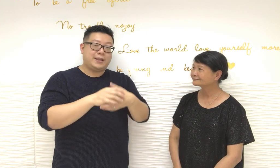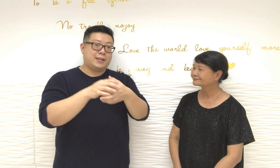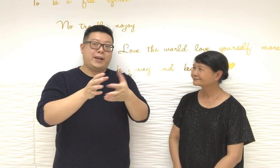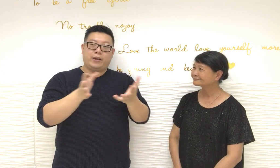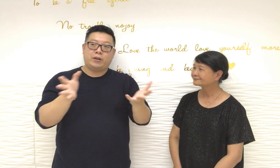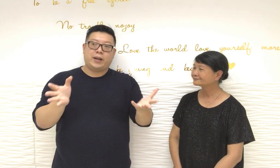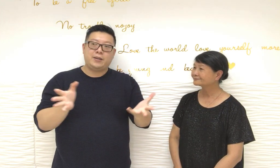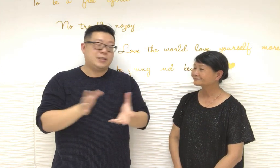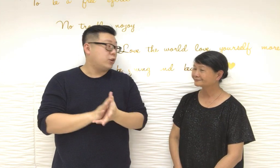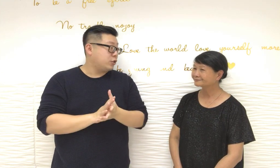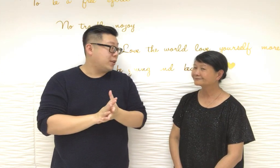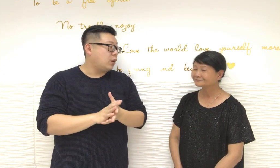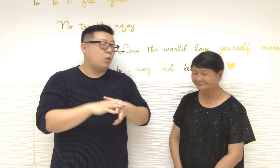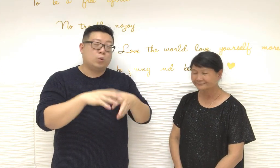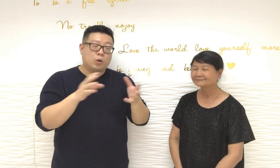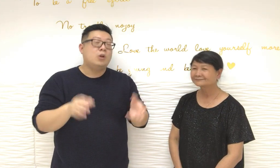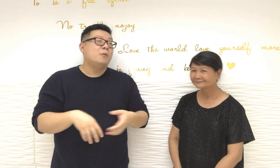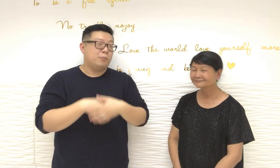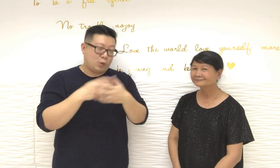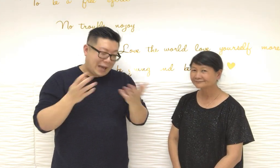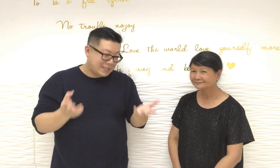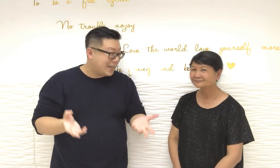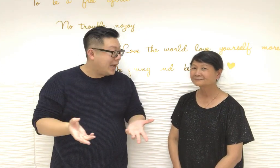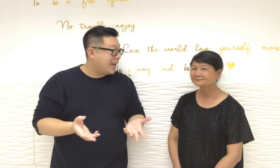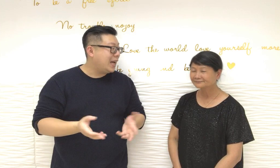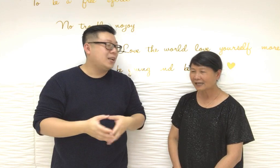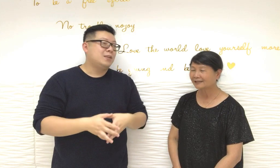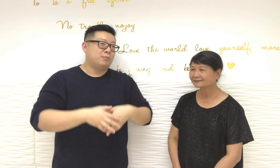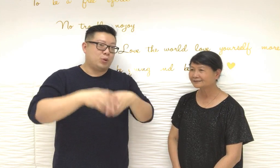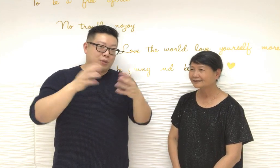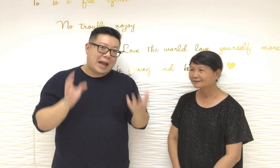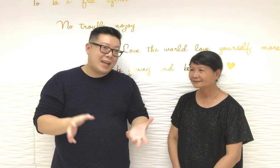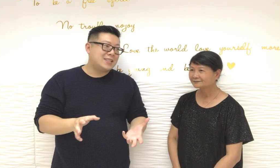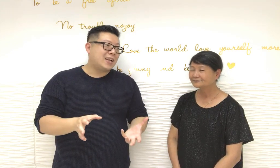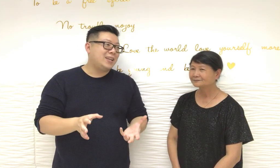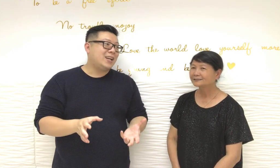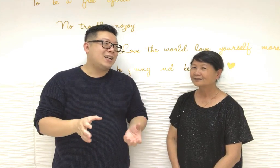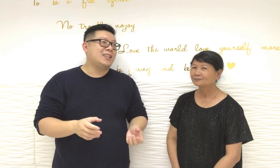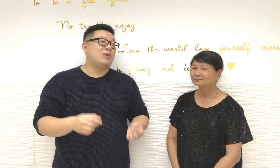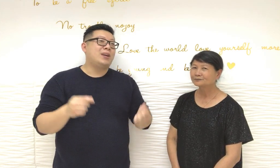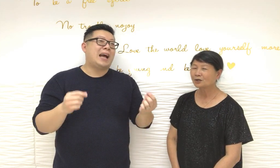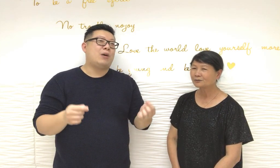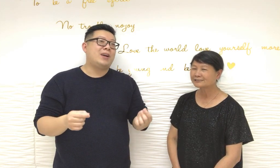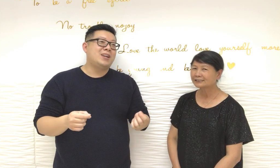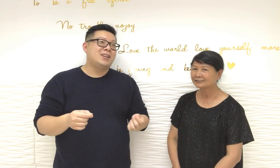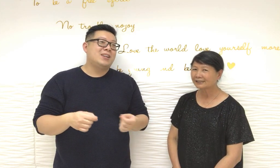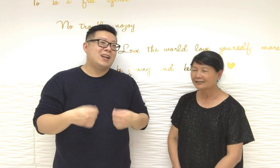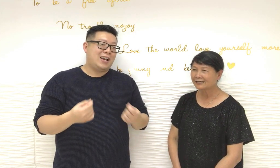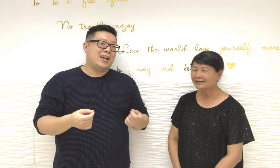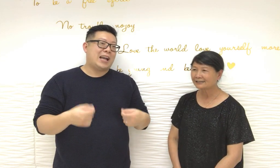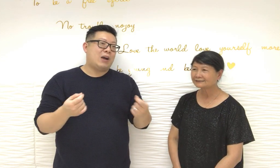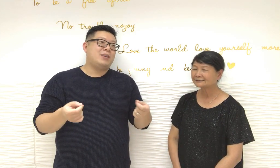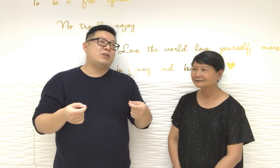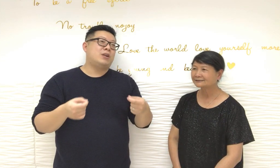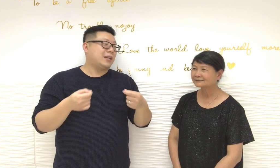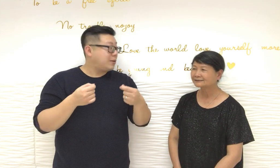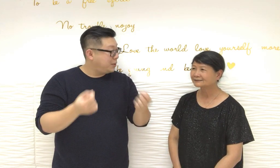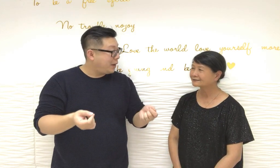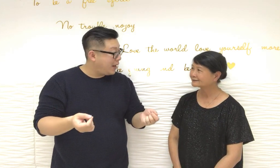我們在市場上就有很多不同顏色不同大小然後咬不質地咬就可能咬錢幣